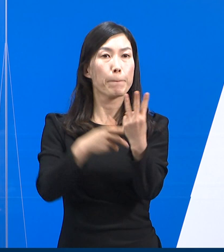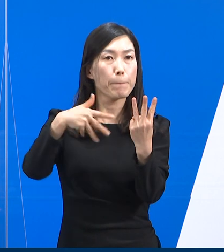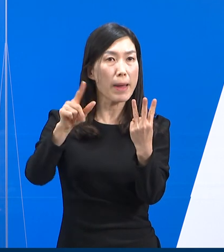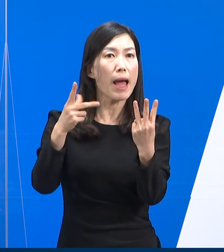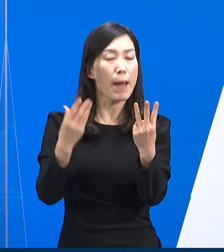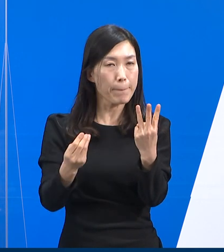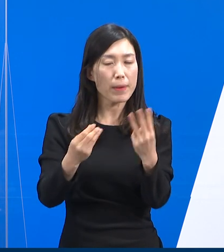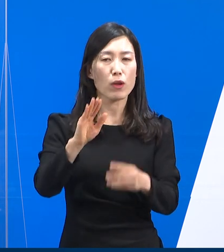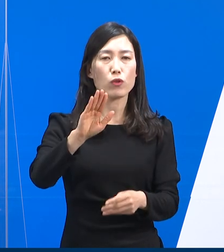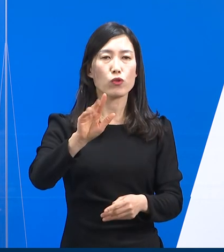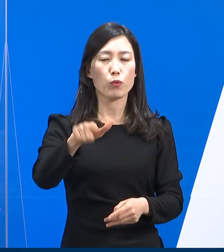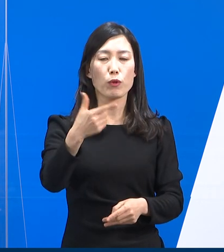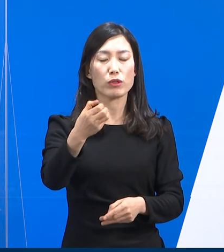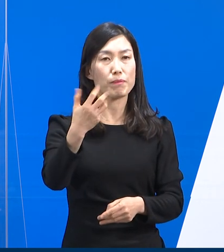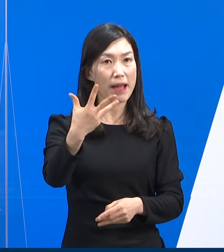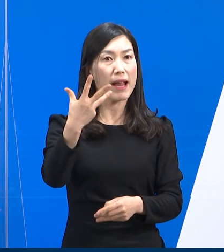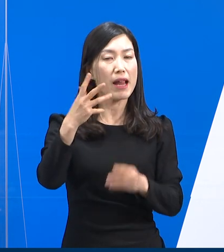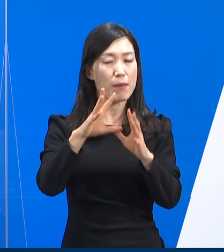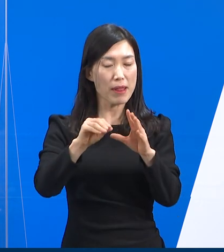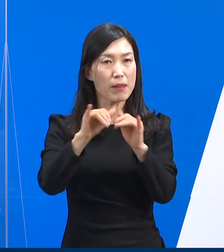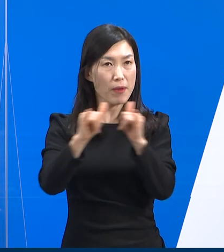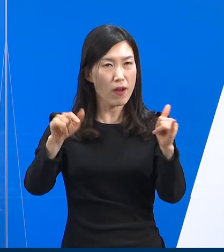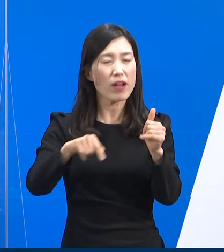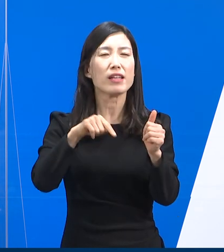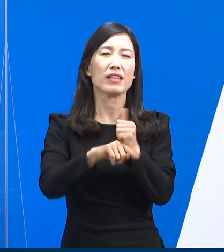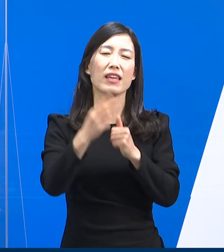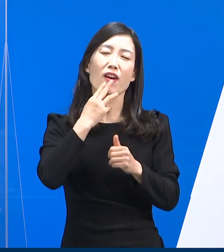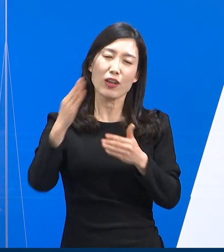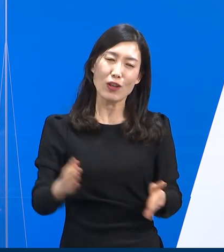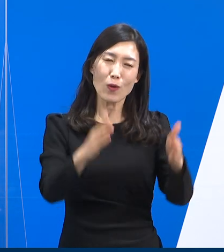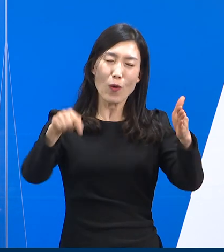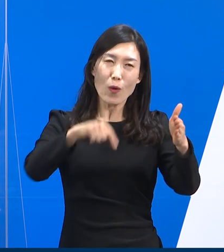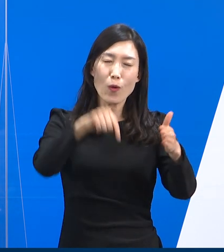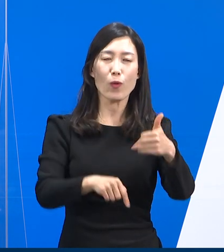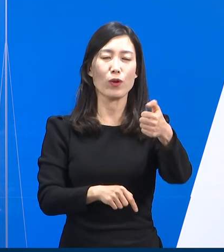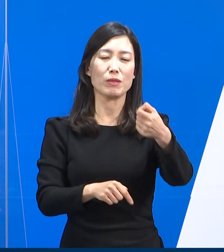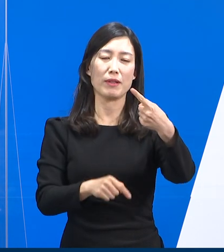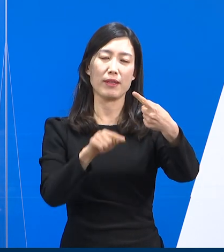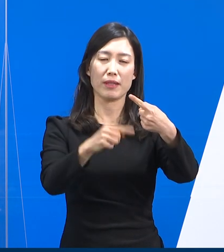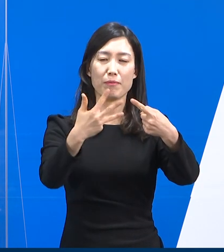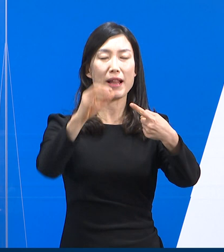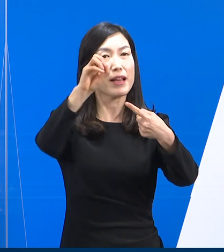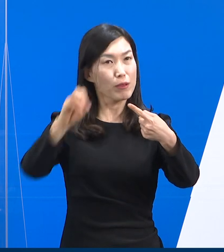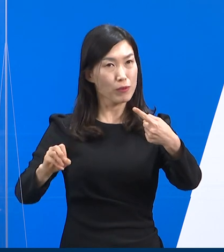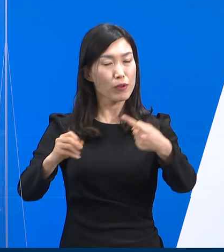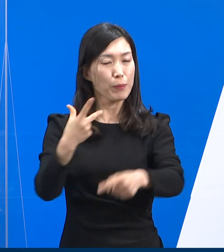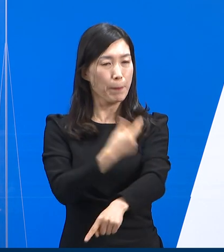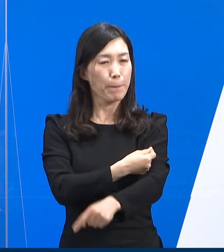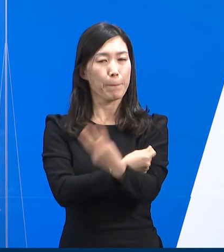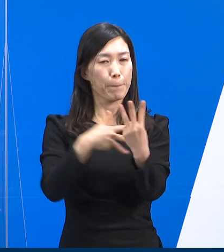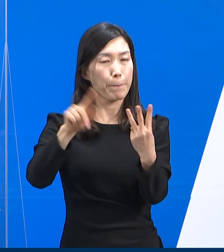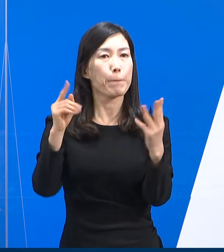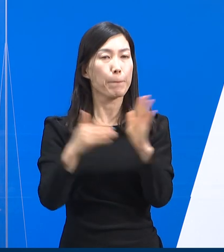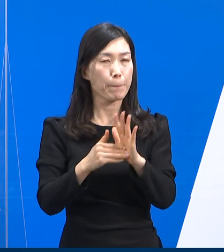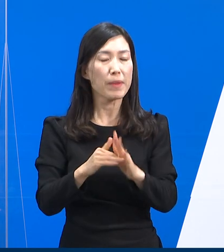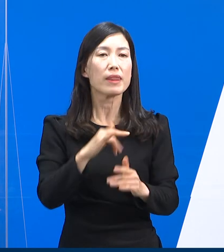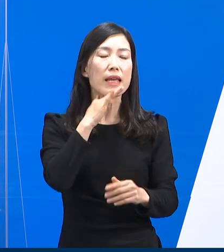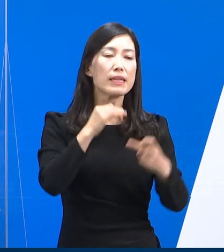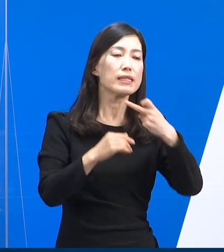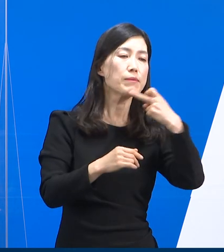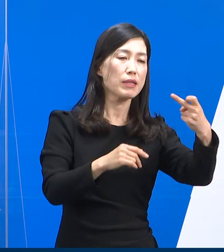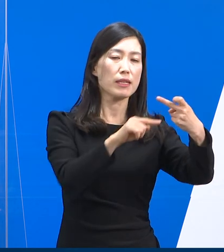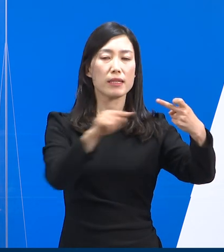6,98만 4,032명으로 경기도 인구의 51.8%입니다. 12세에서